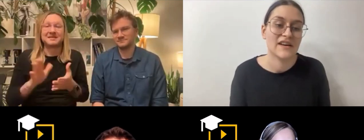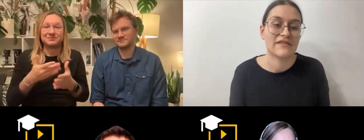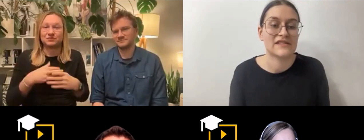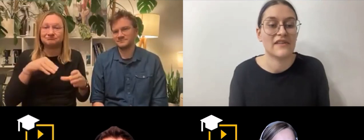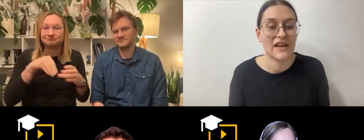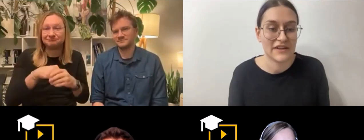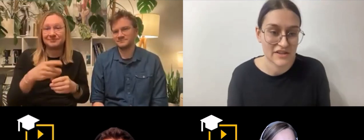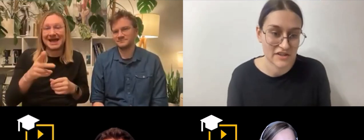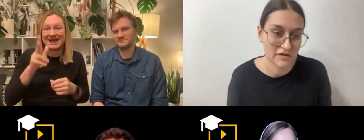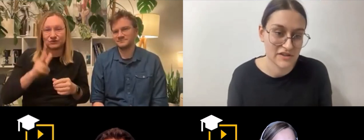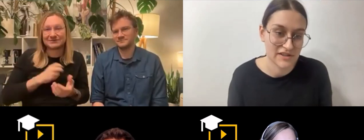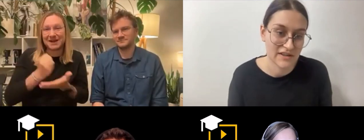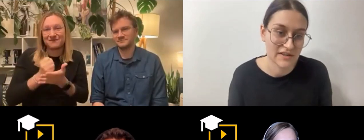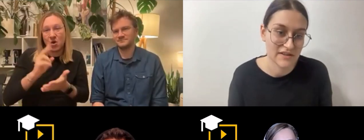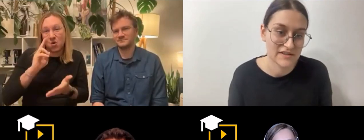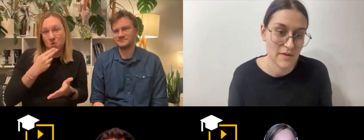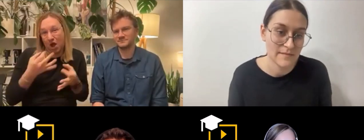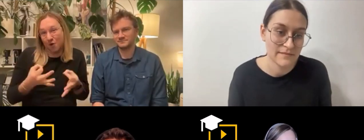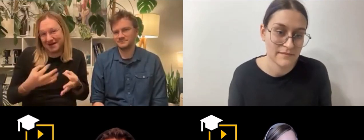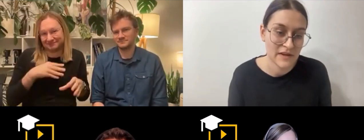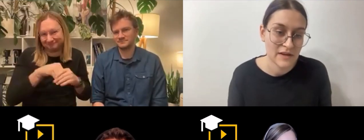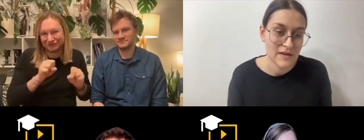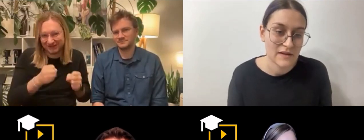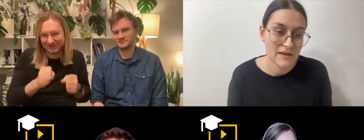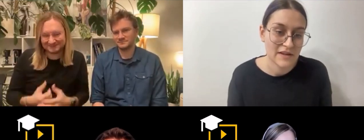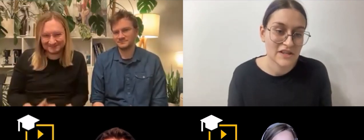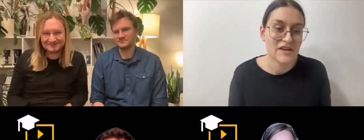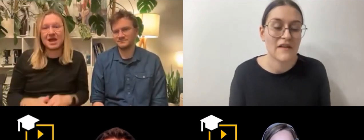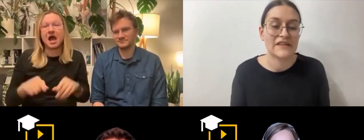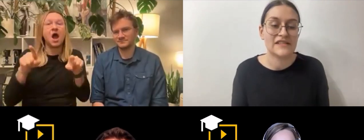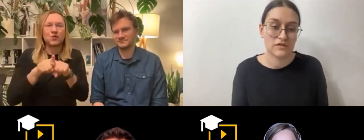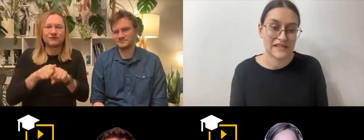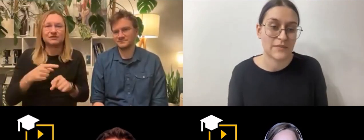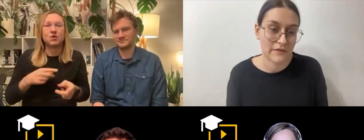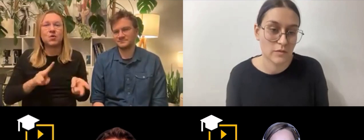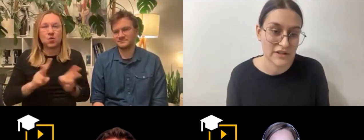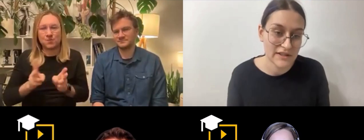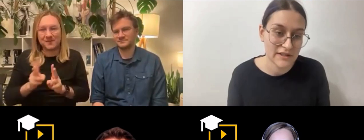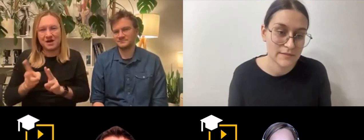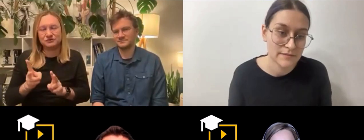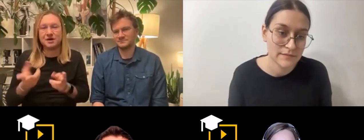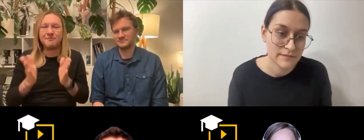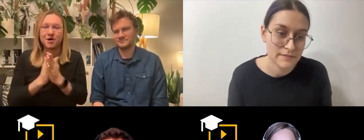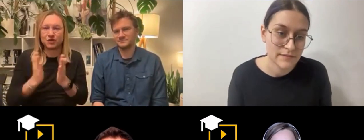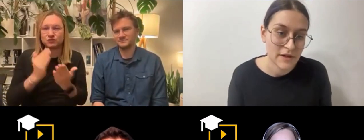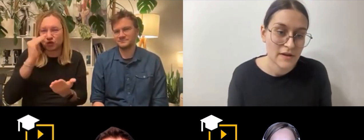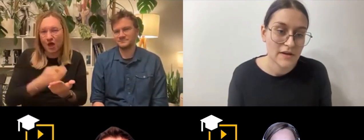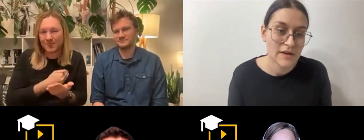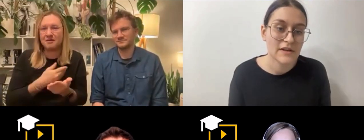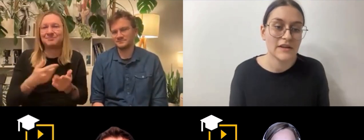festiwale i też do dzisiaj działam. Też działam w Instytucie Spraw Głuchych i